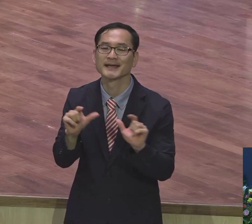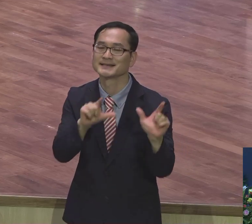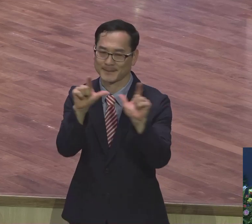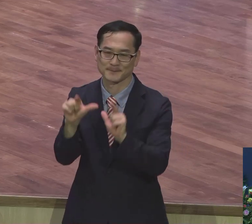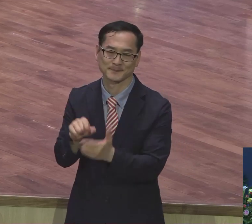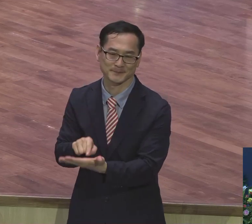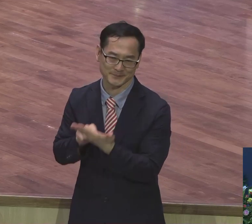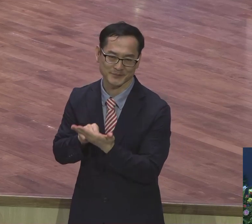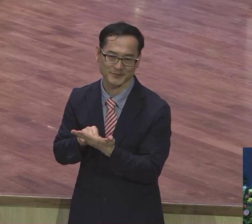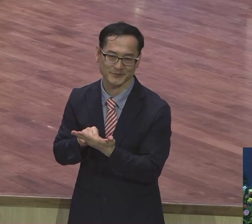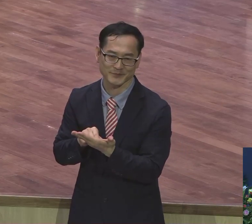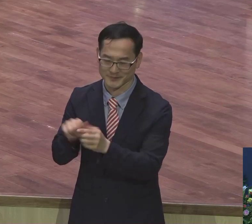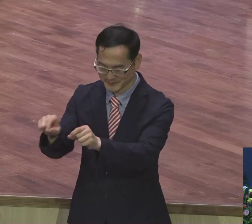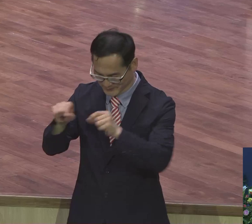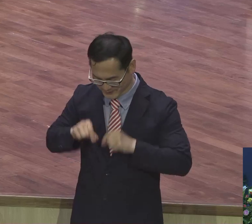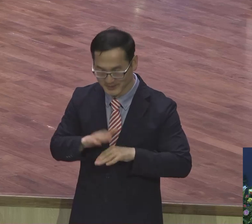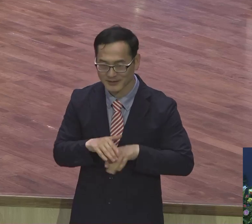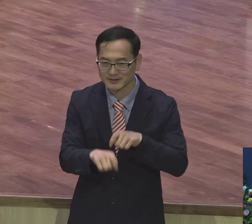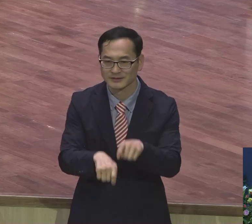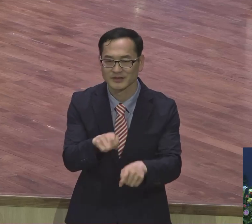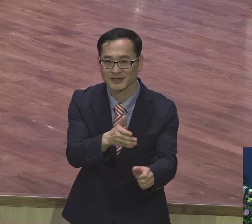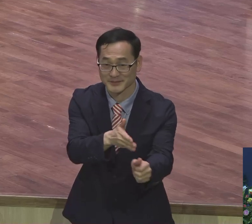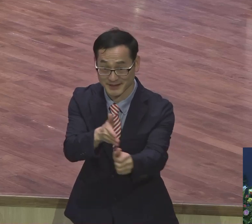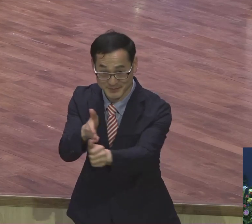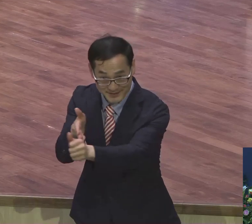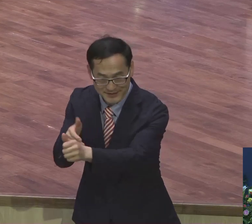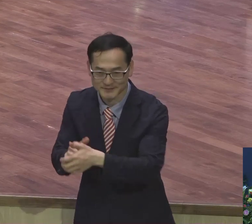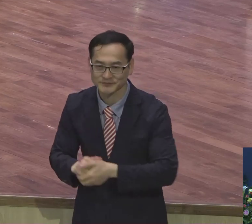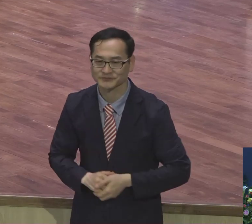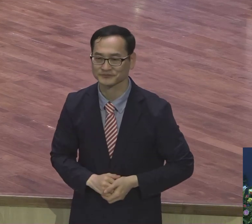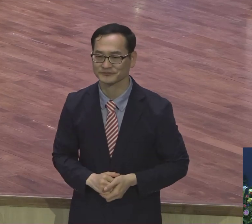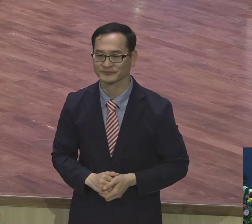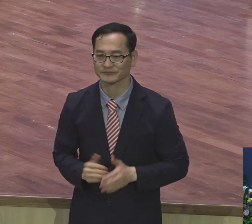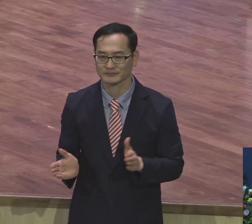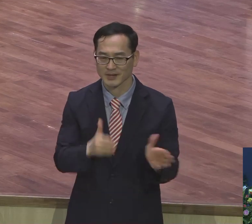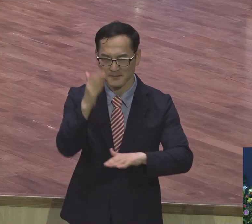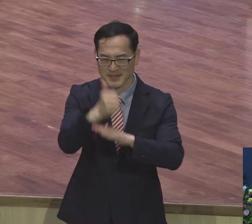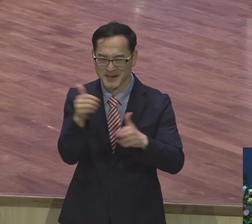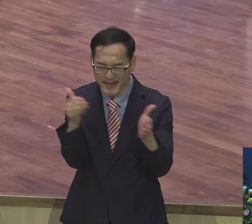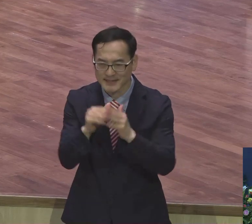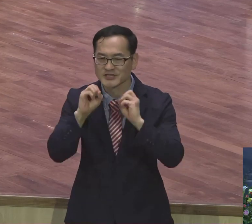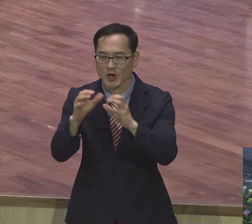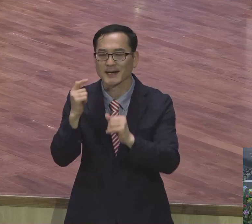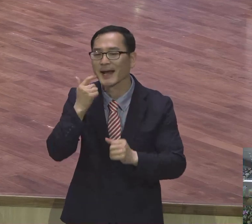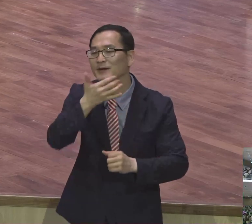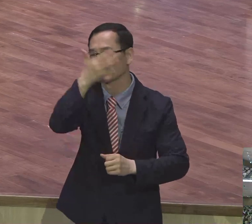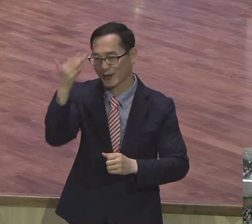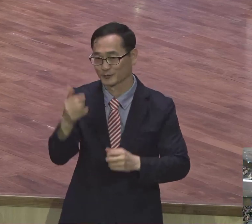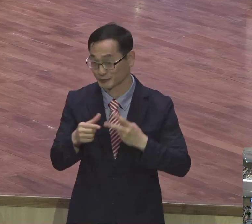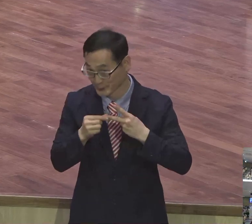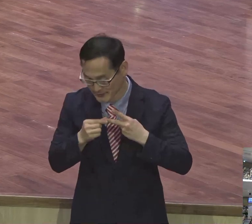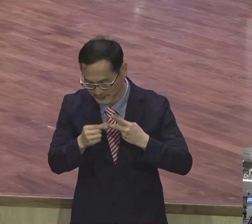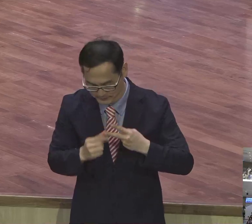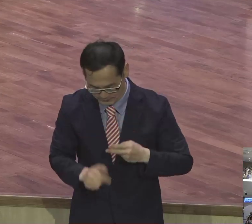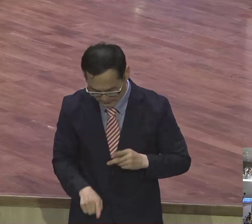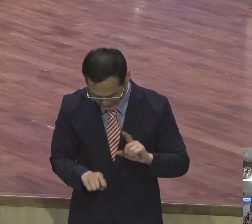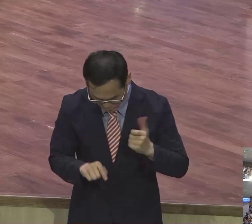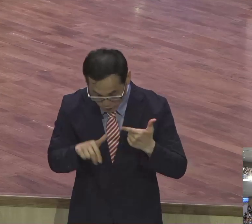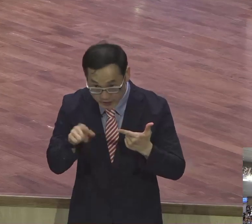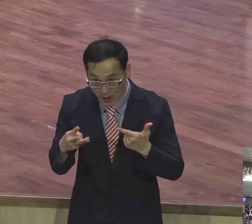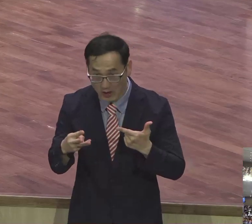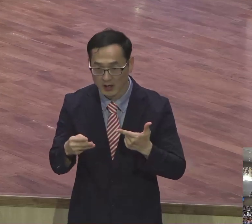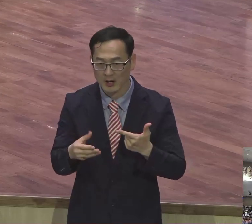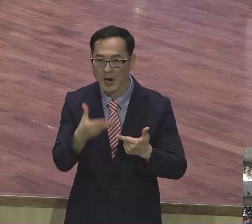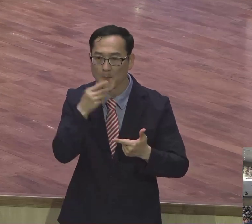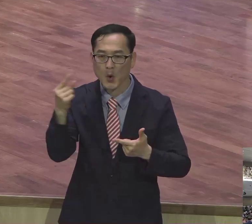들어가시기를 증으로 축복합니다. 두 번째로 끝까지 전하는 아름다움입니다. 16절입니다. 그러나 그들이 다